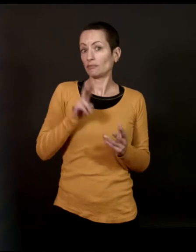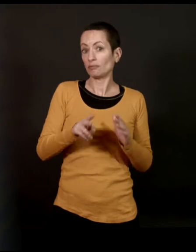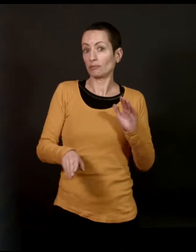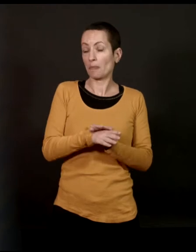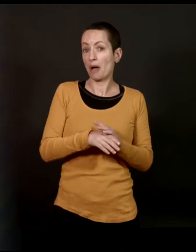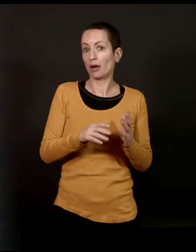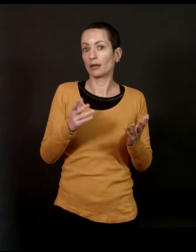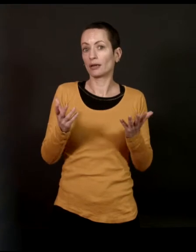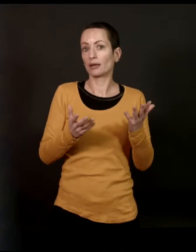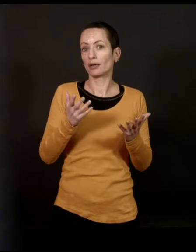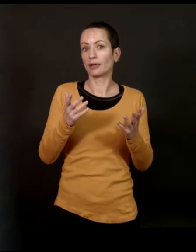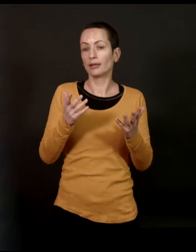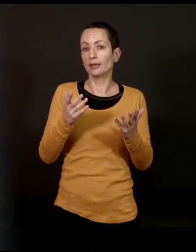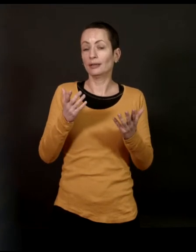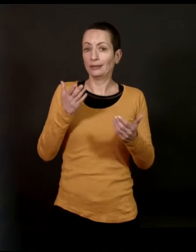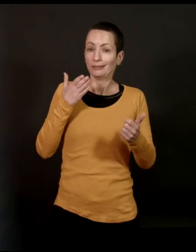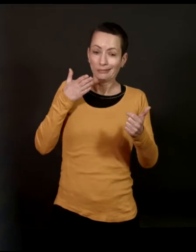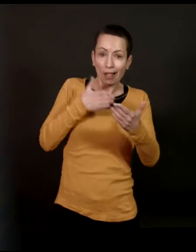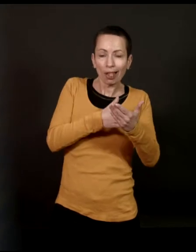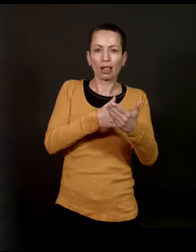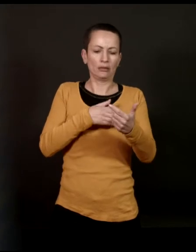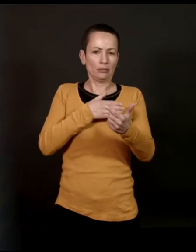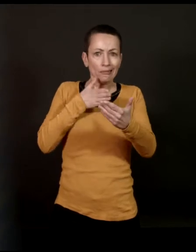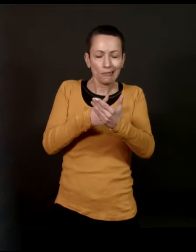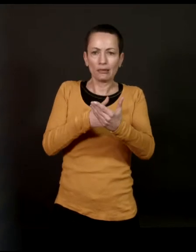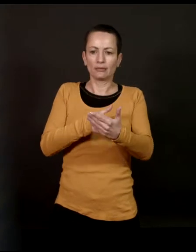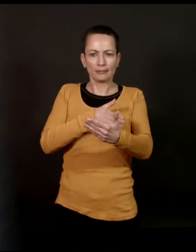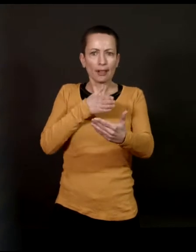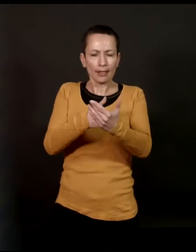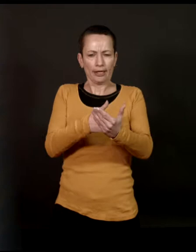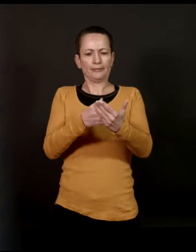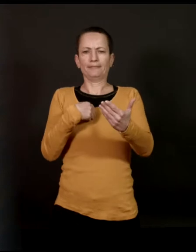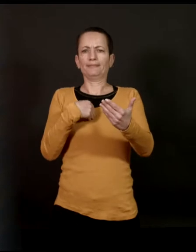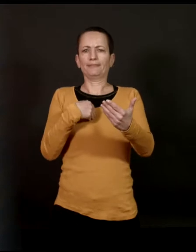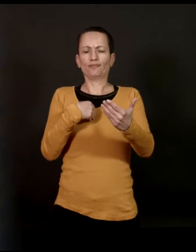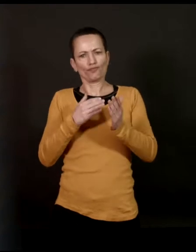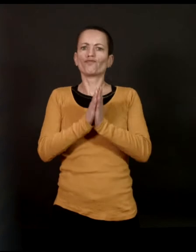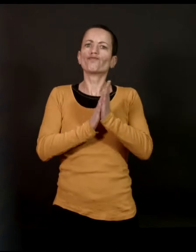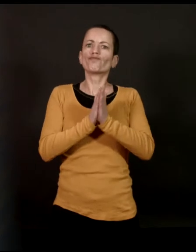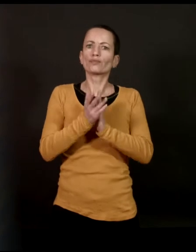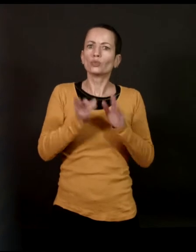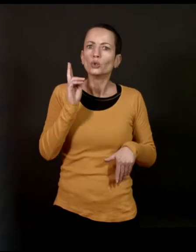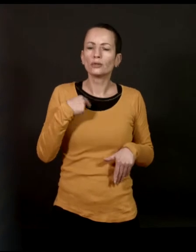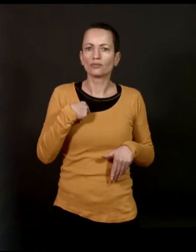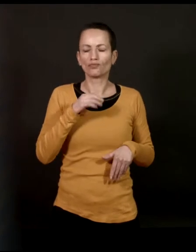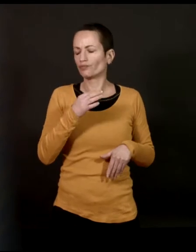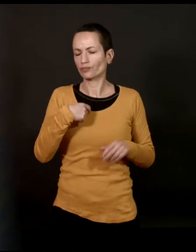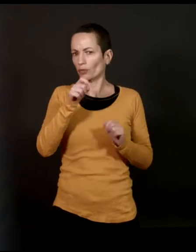Donc, au départ, veux dire, ces épreuves, ces difficultés, en fait, m'ont motivé. Donc, je me disais non, mais